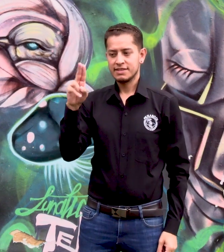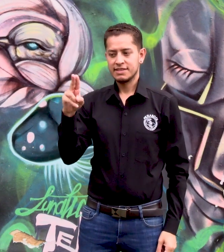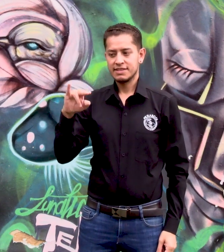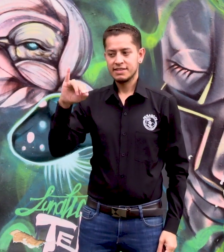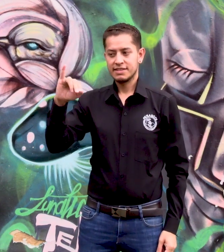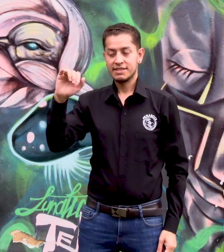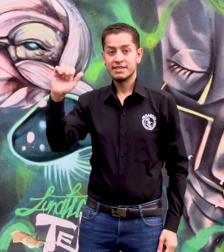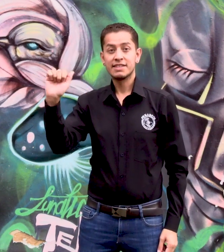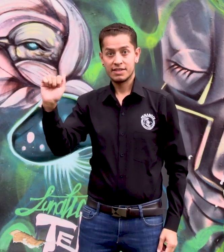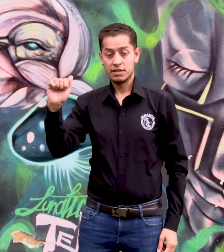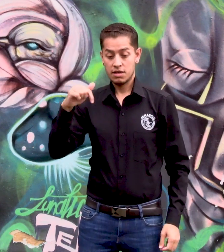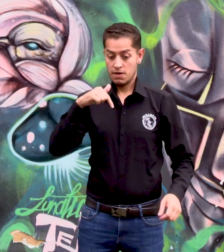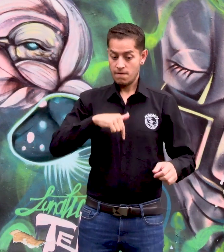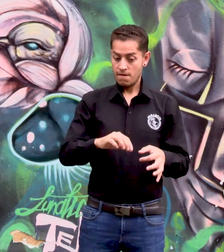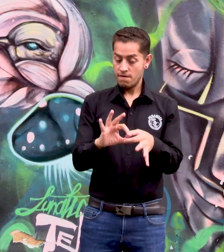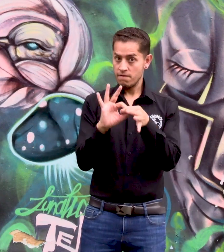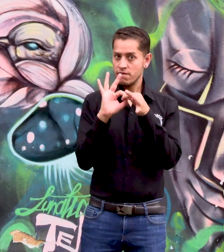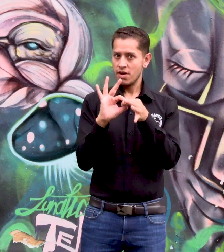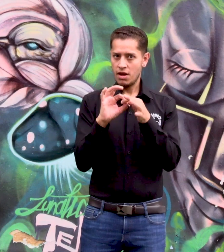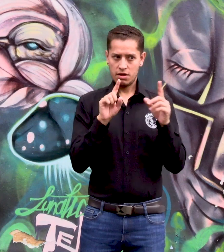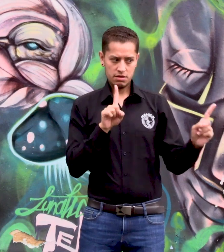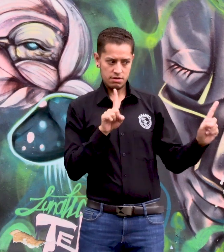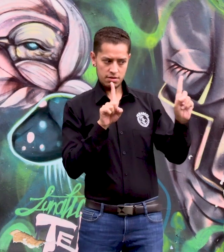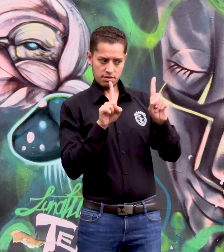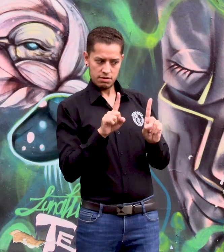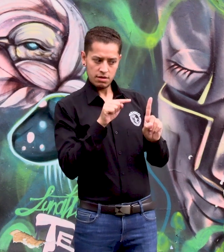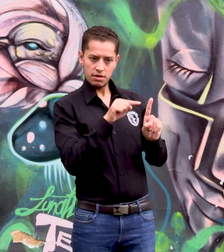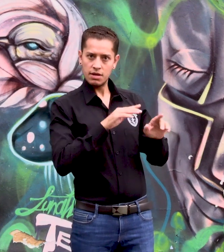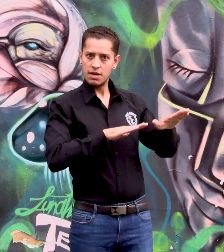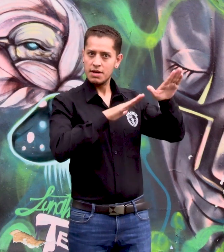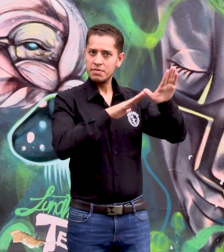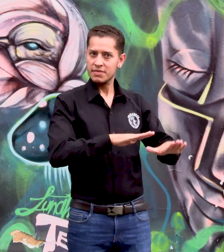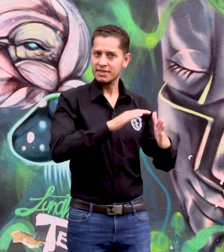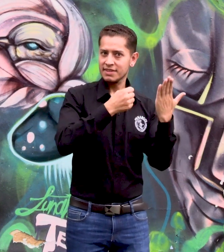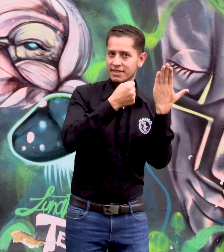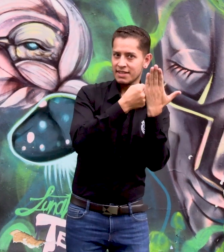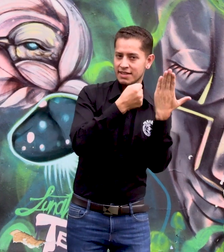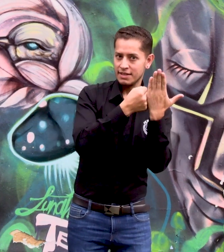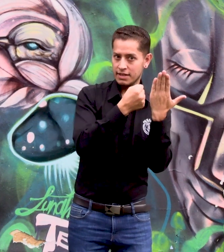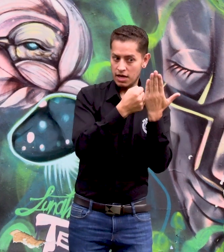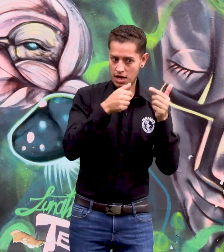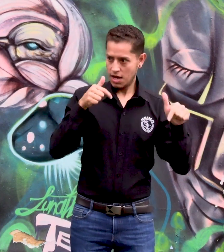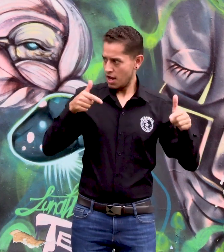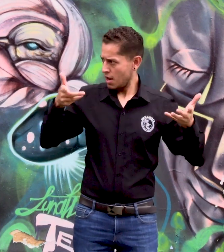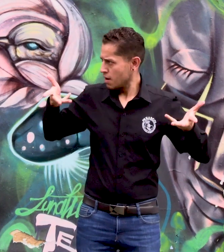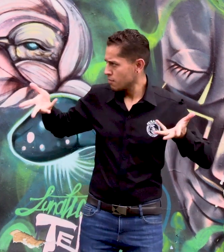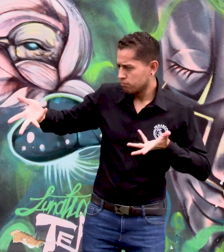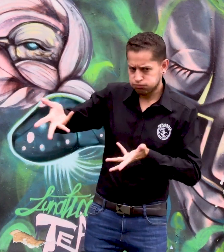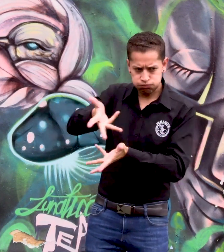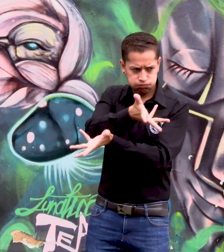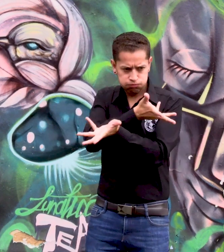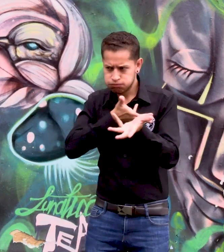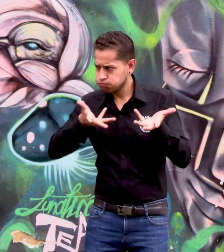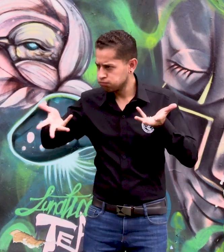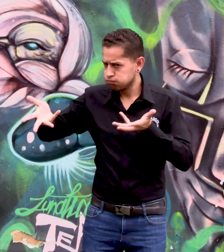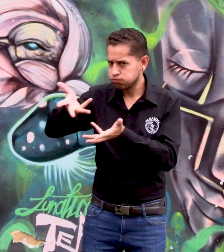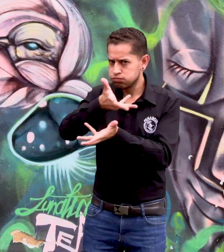Con el acompañamiento de un representante de Azor Medios, realizaremos una socialización que tendrá